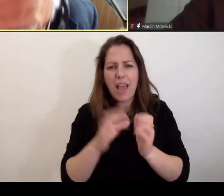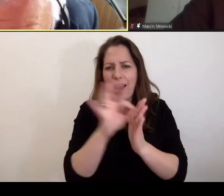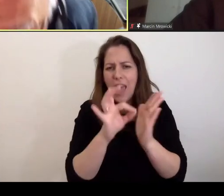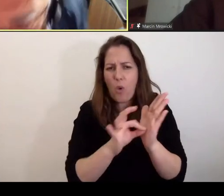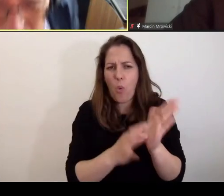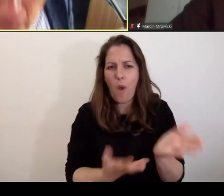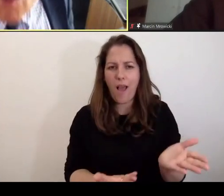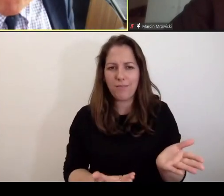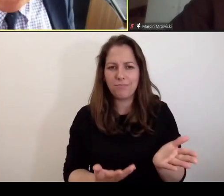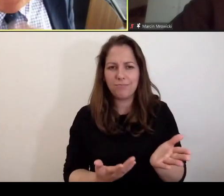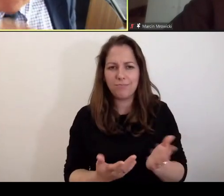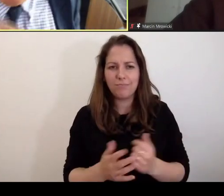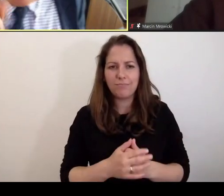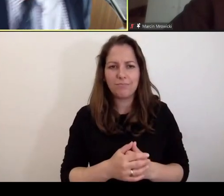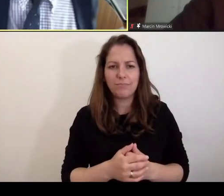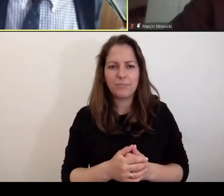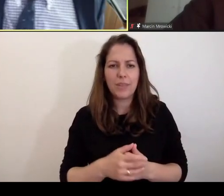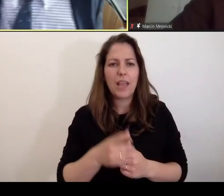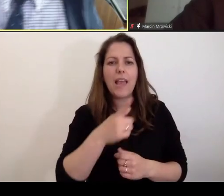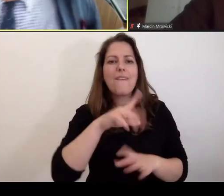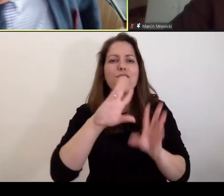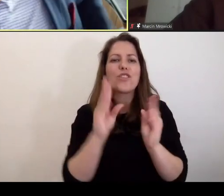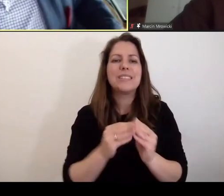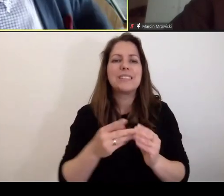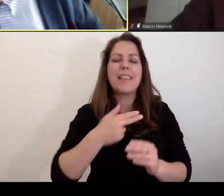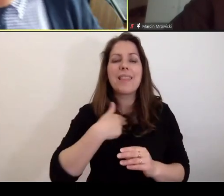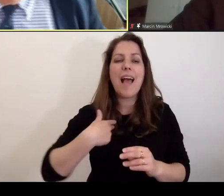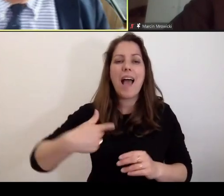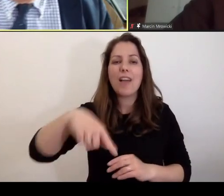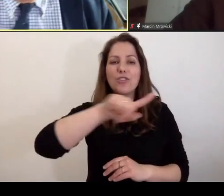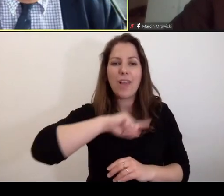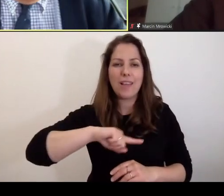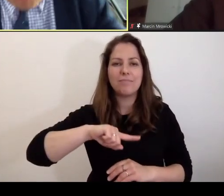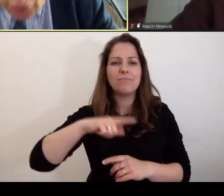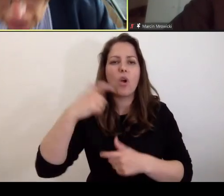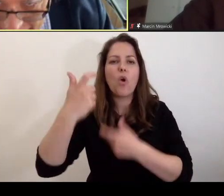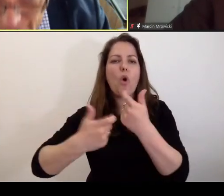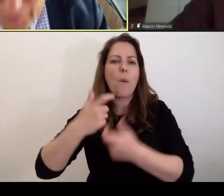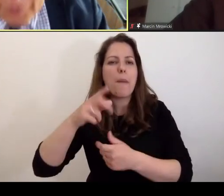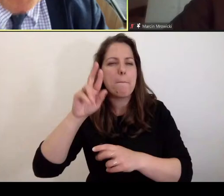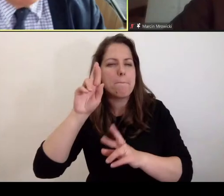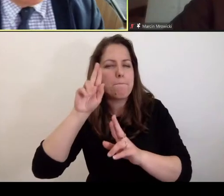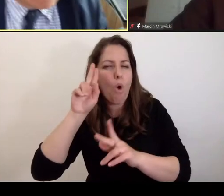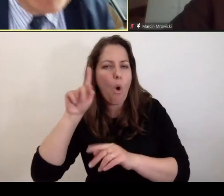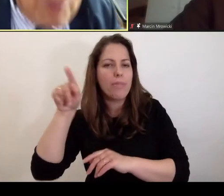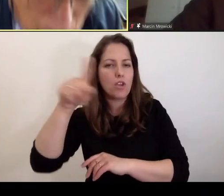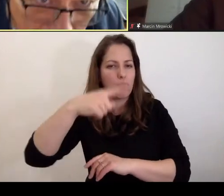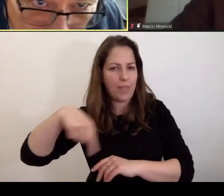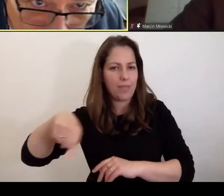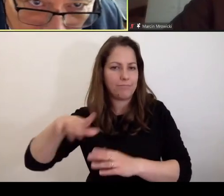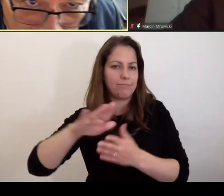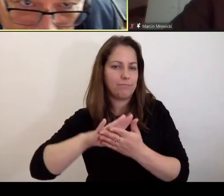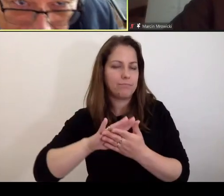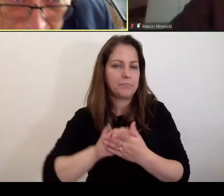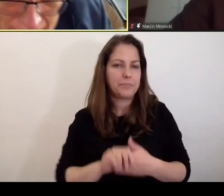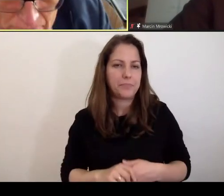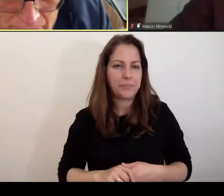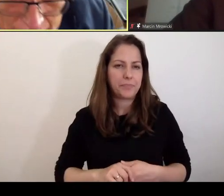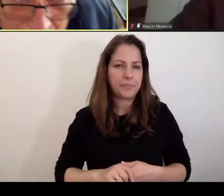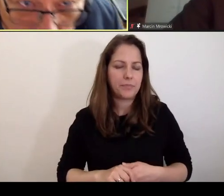To ten areszt jest regułą. My w zasadzie wszystkich naszych sprawców, podejrzanych, przepraszam za słowo sprawców,